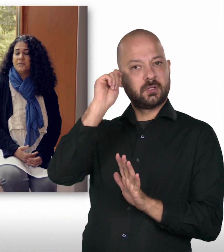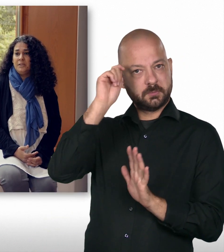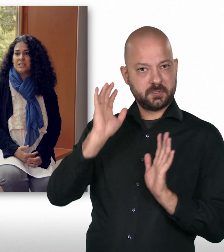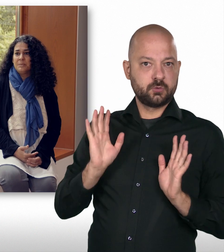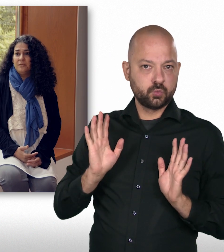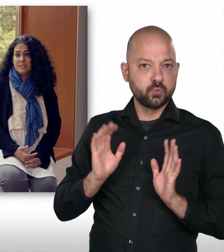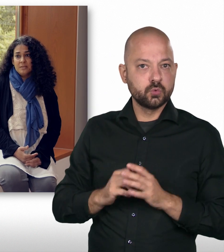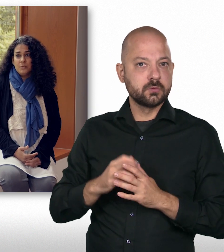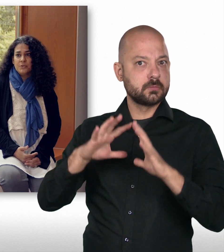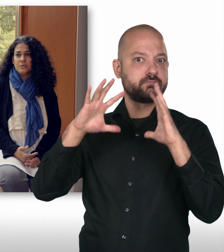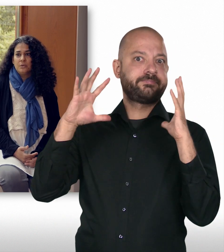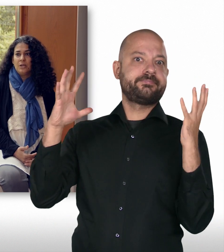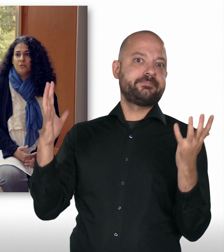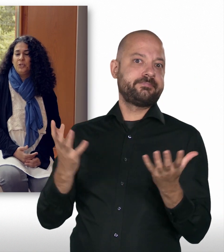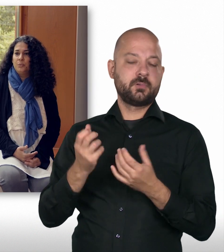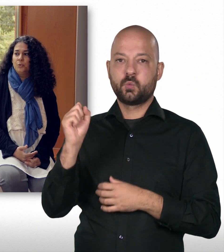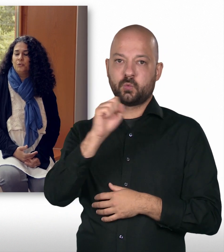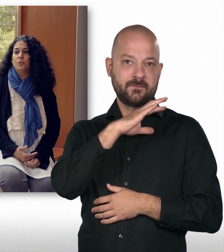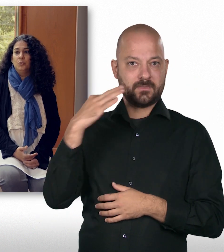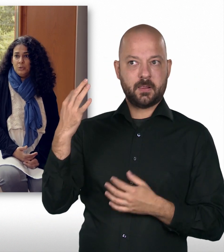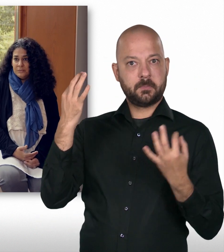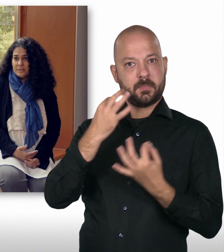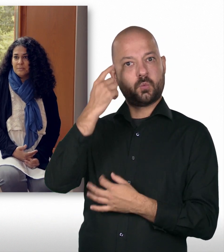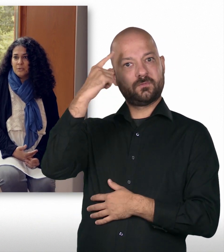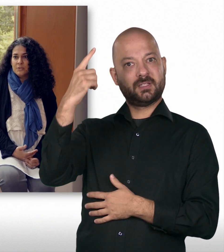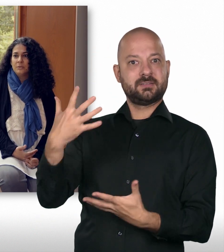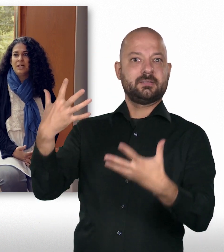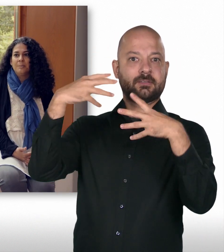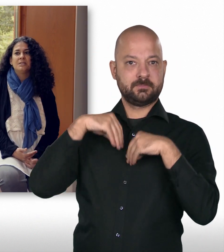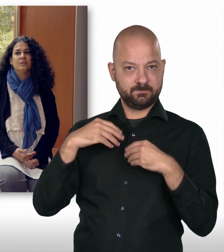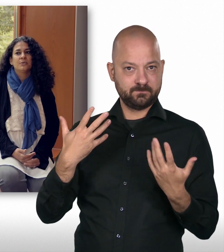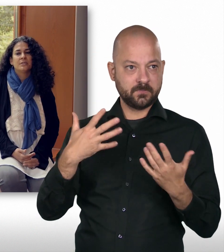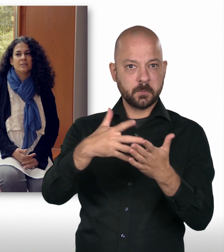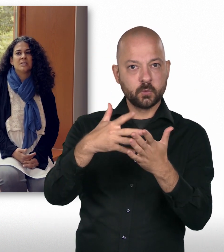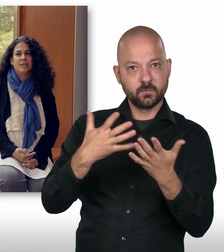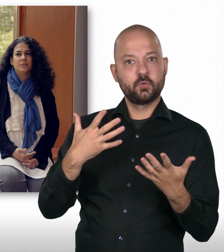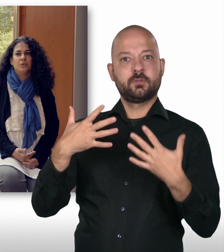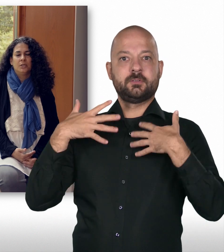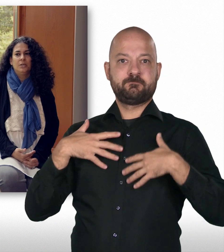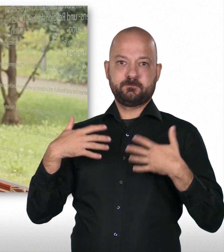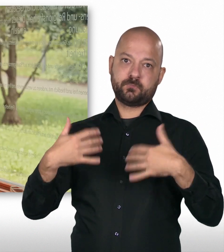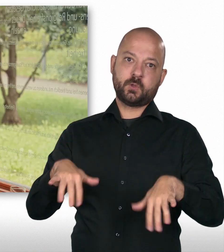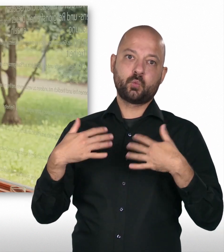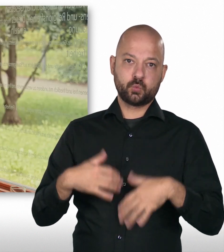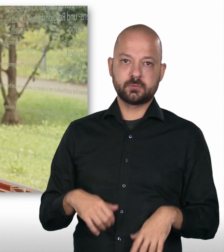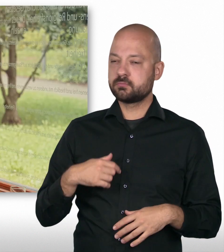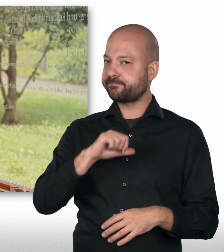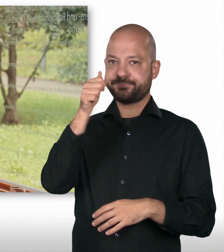viel, was man wissen muss und auch für die Prüfung gut wissen muss. Und da habe ich den größten Respekt vor. Und natürlich auch nicht